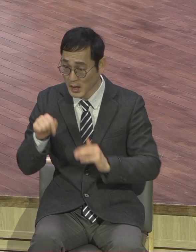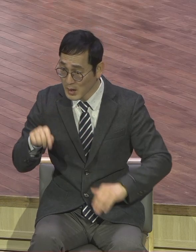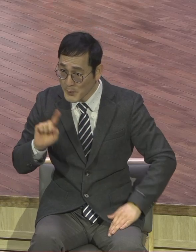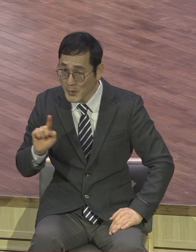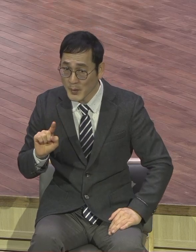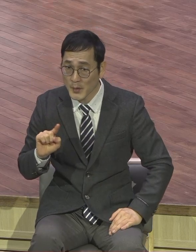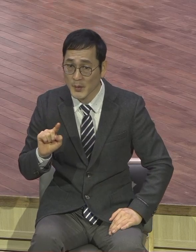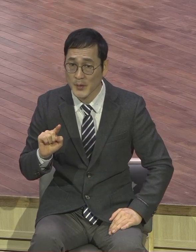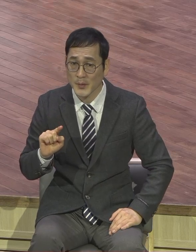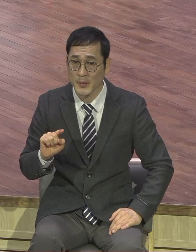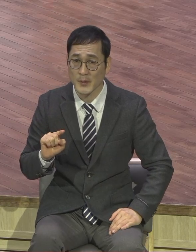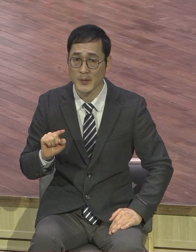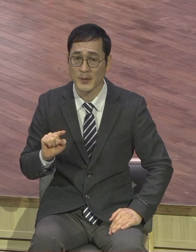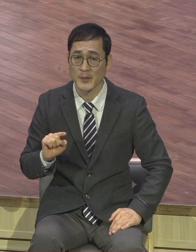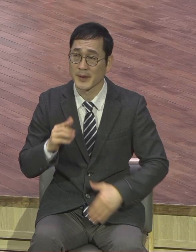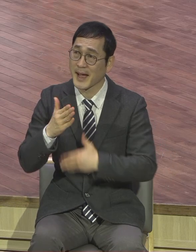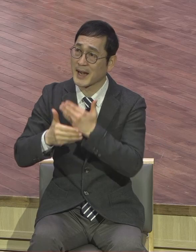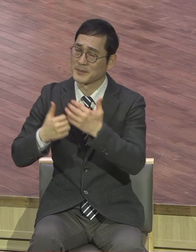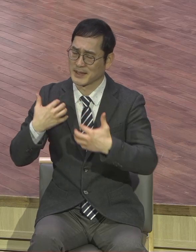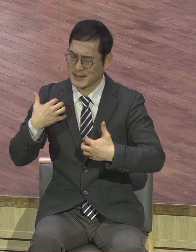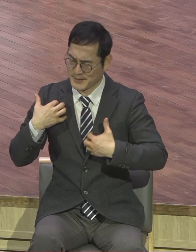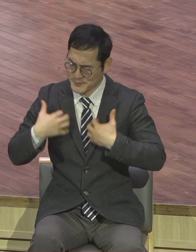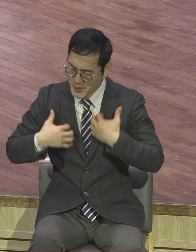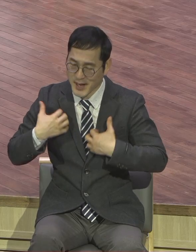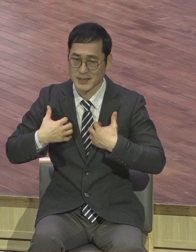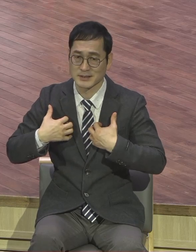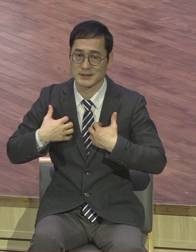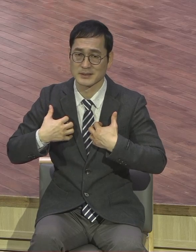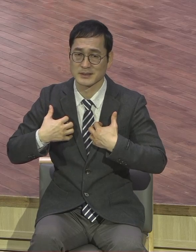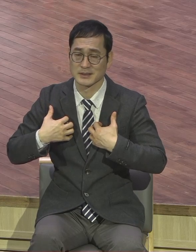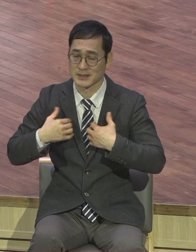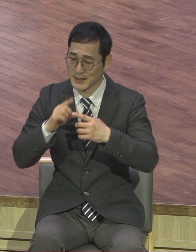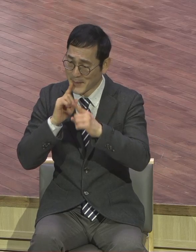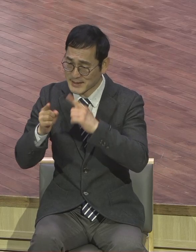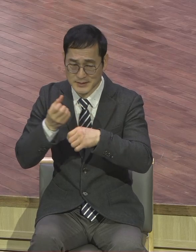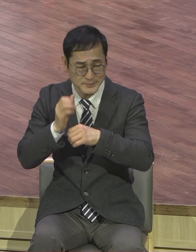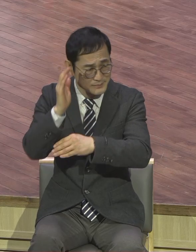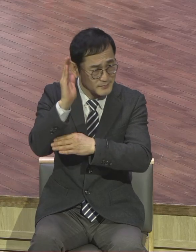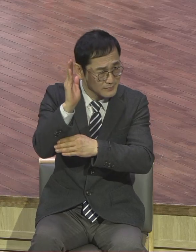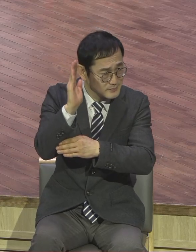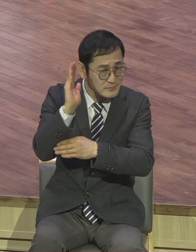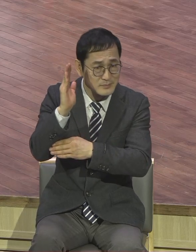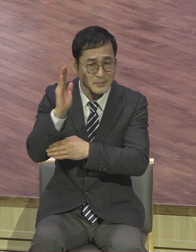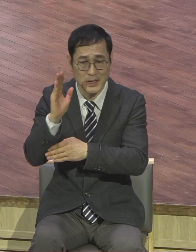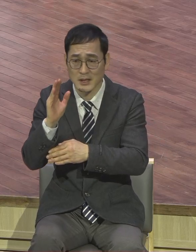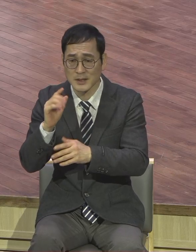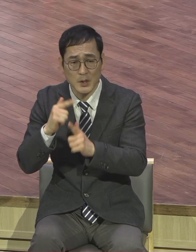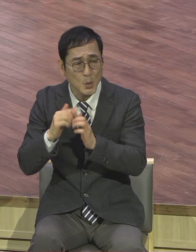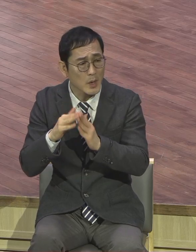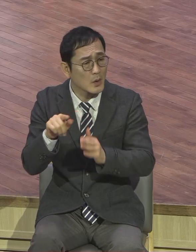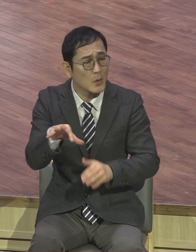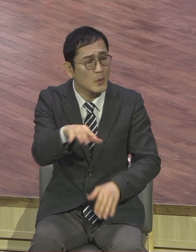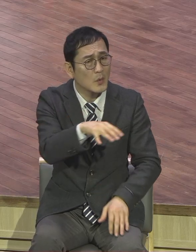메시지와 전략은 우리 다를 뿐 밖에 없어요. 실제로 전세계 우리가 다 알고 있잖아요.